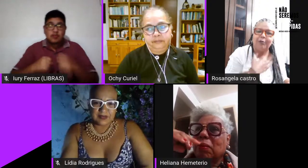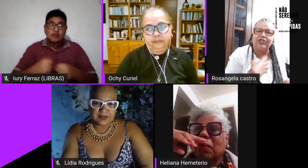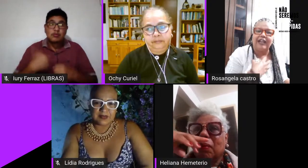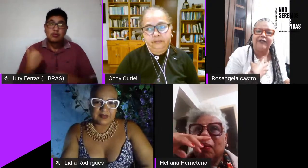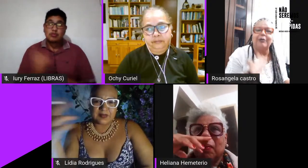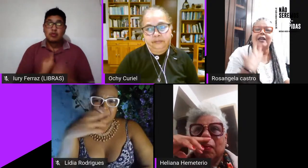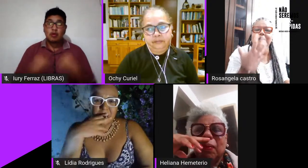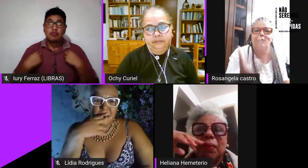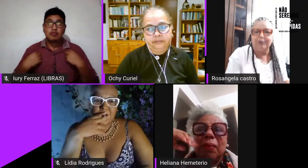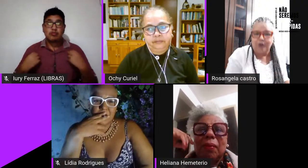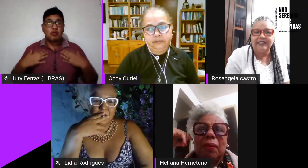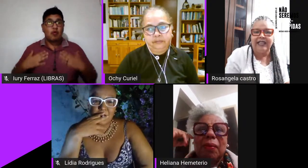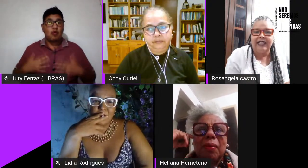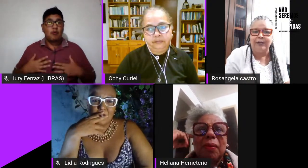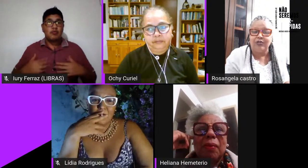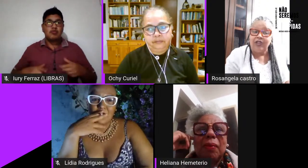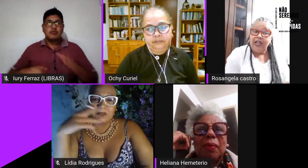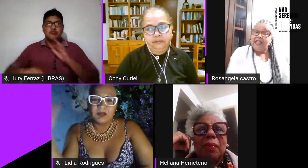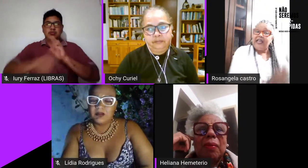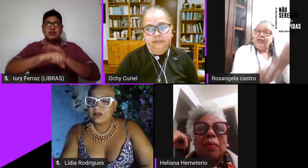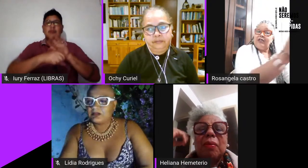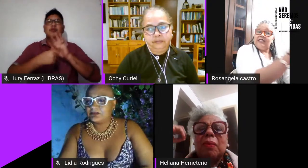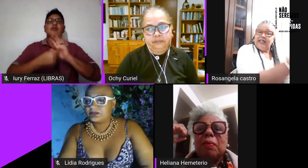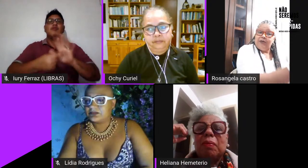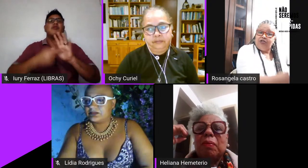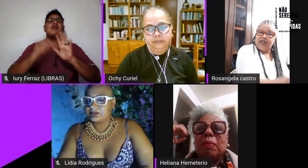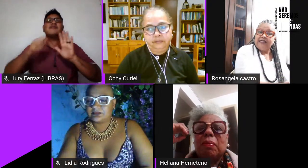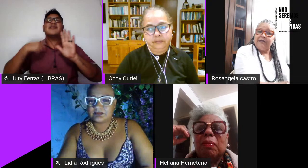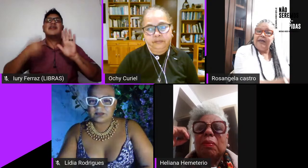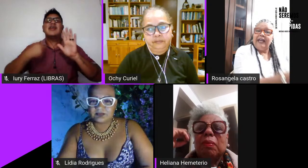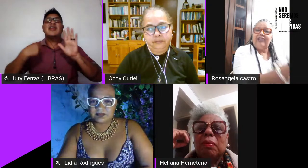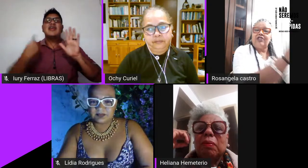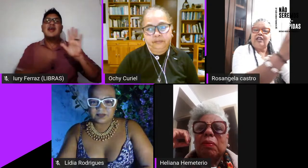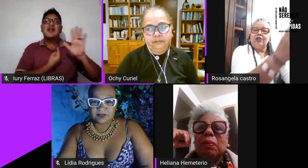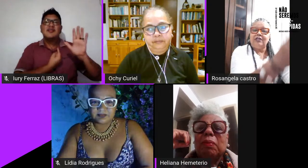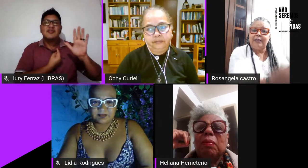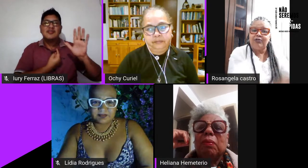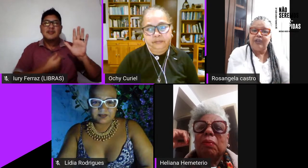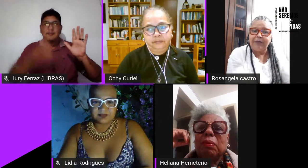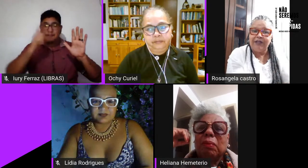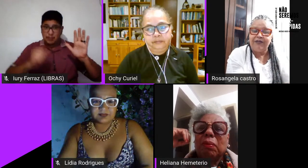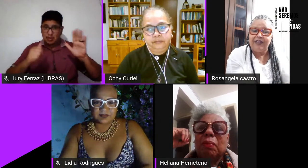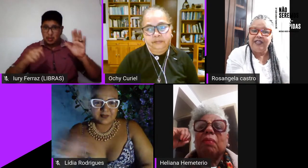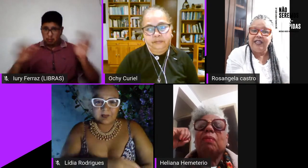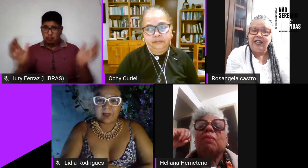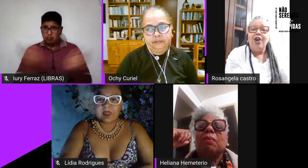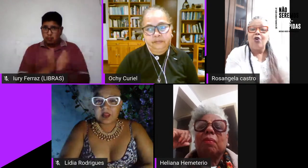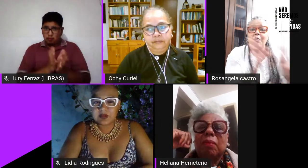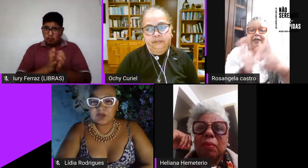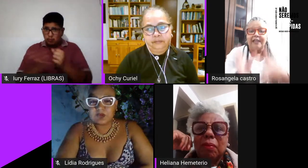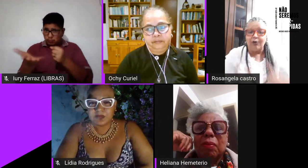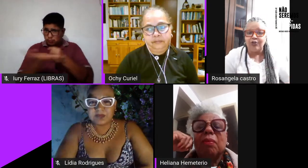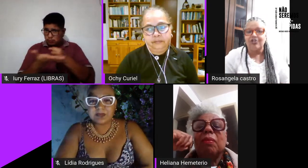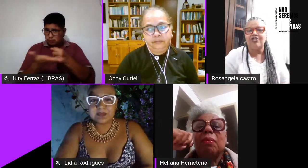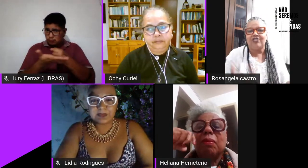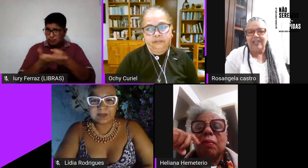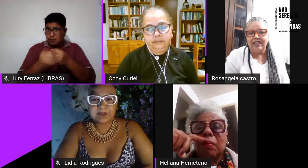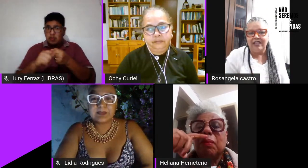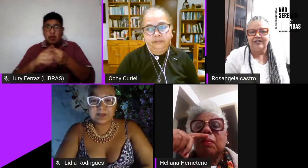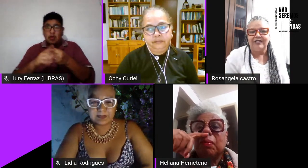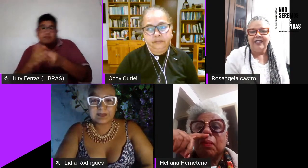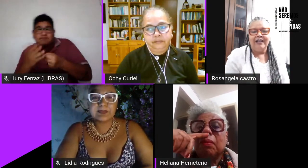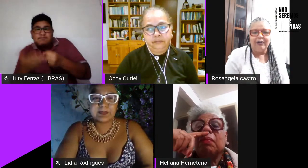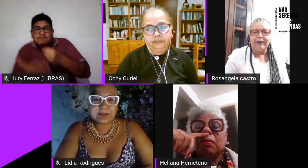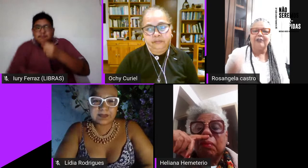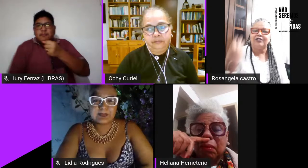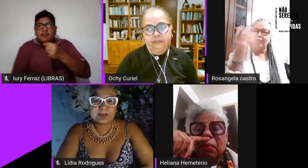que mostravam quem nós éramos e quem nós éramos de classe média quem nós éramos da periferia como até hoje a gente tem